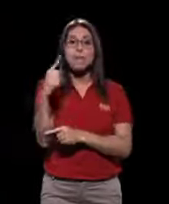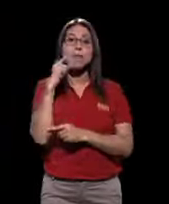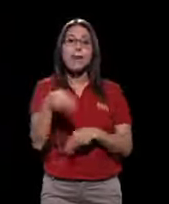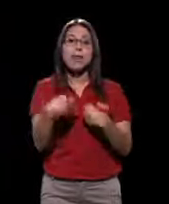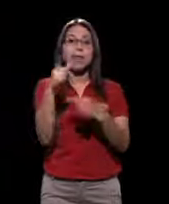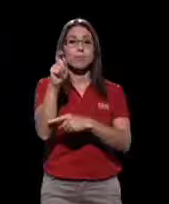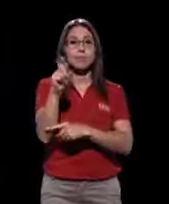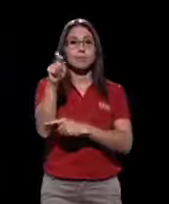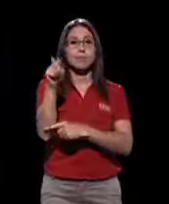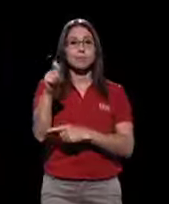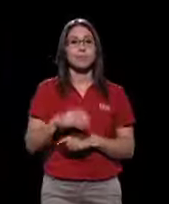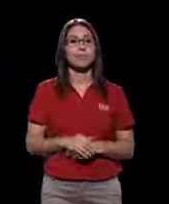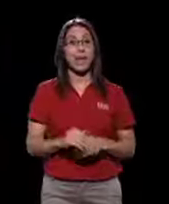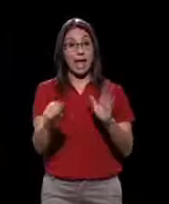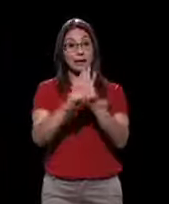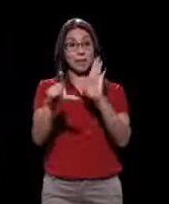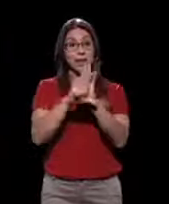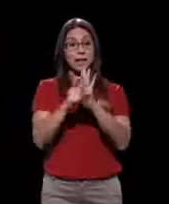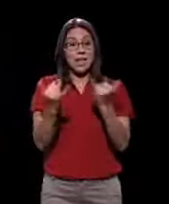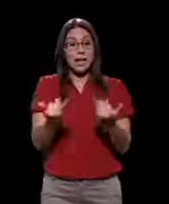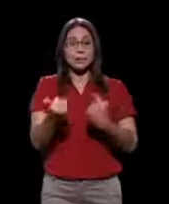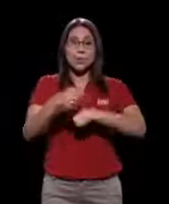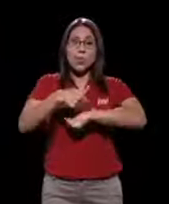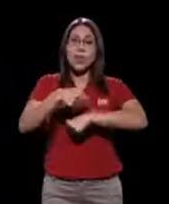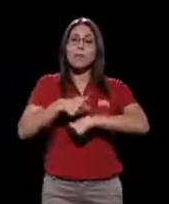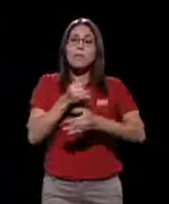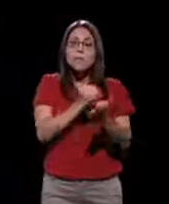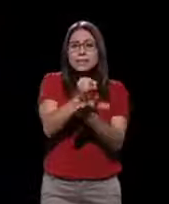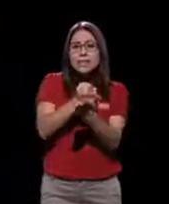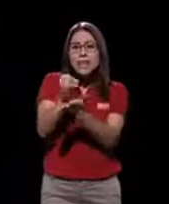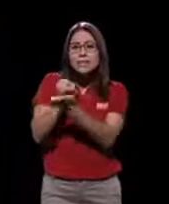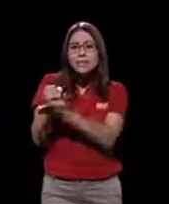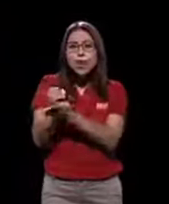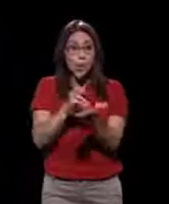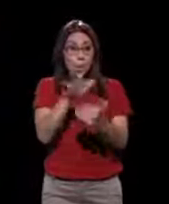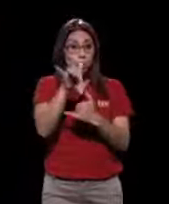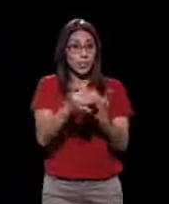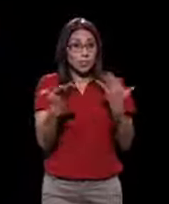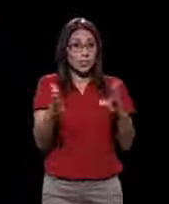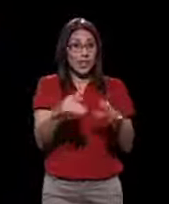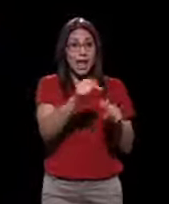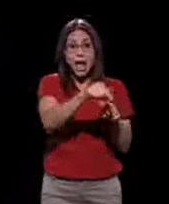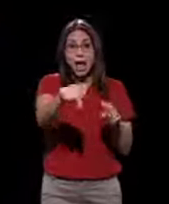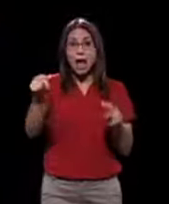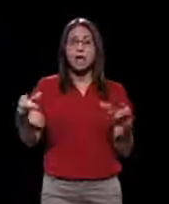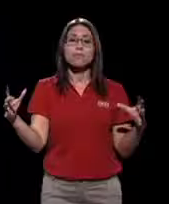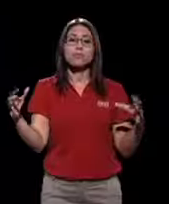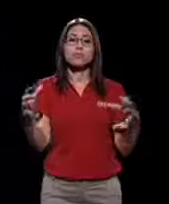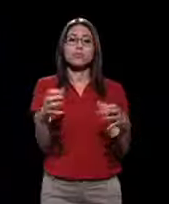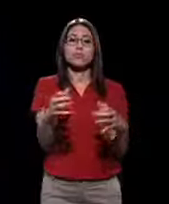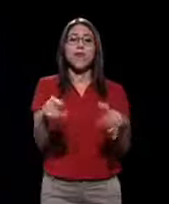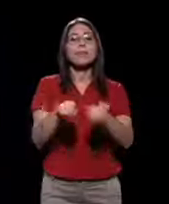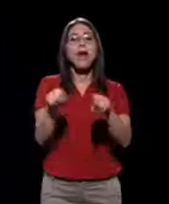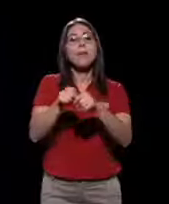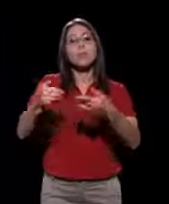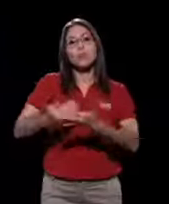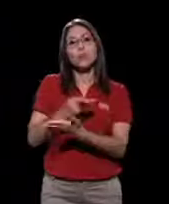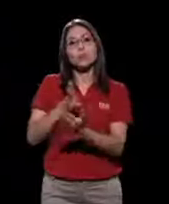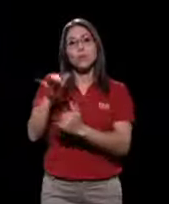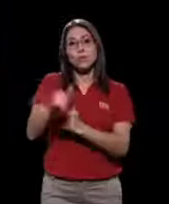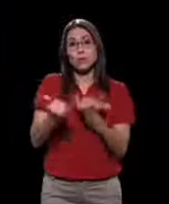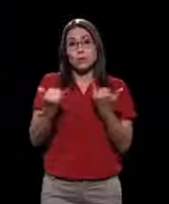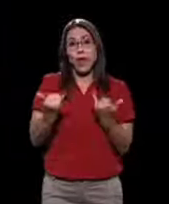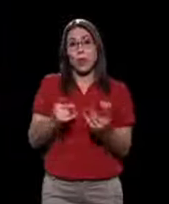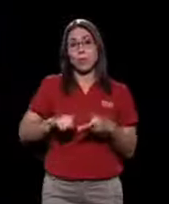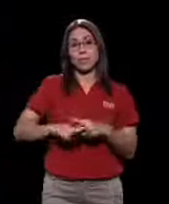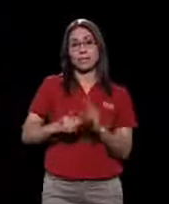Seguro Social. La Asamblea se encuentra en un periodo de investigación y unificación de los proyectos existentes, además de algunos nuevos proyectos que se empiezan a